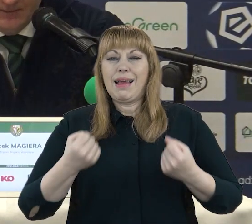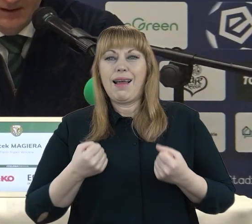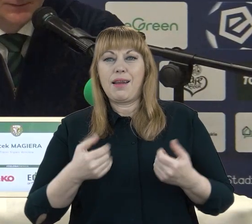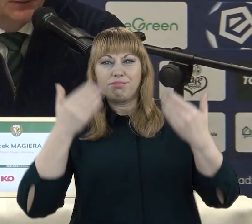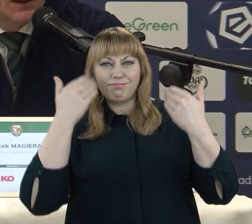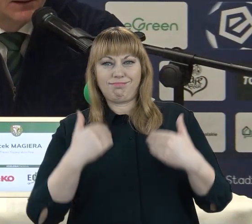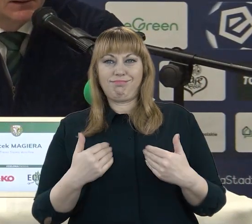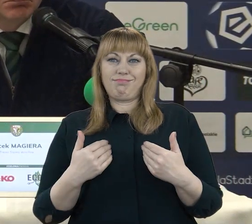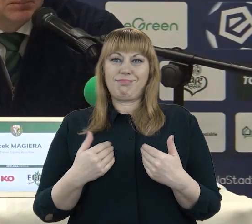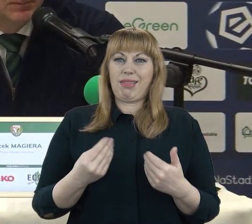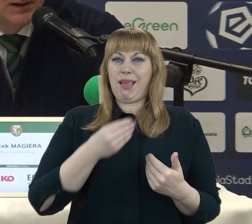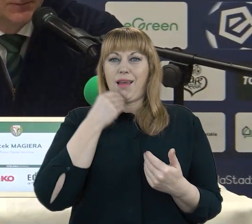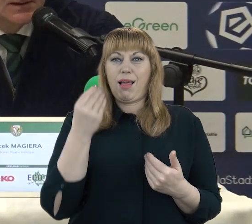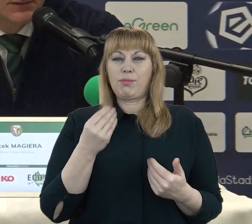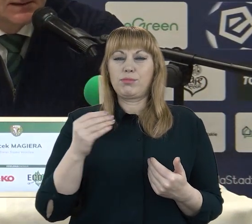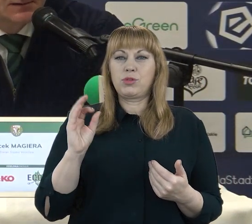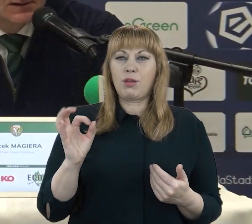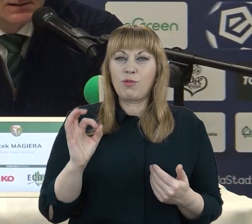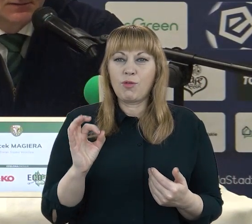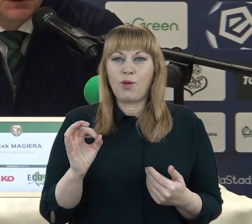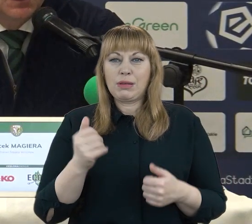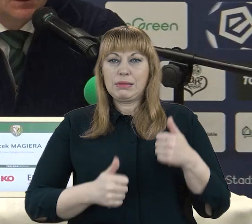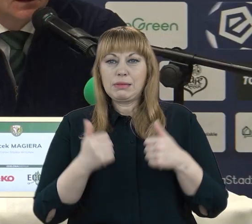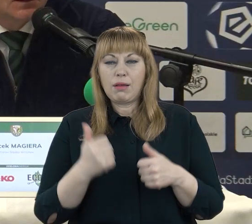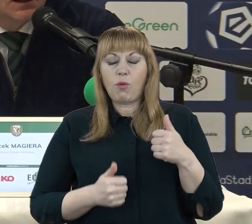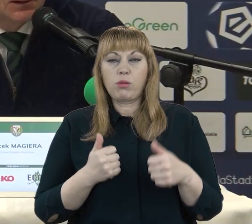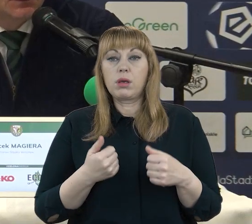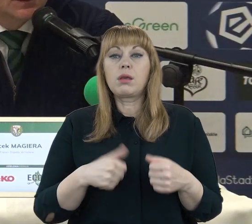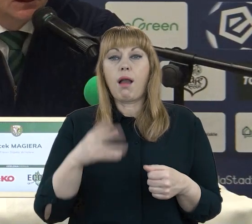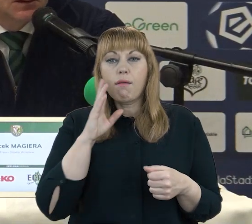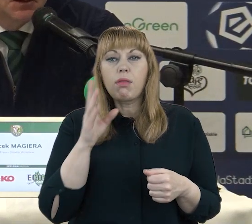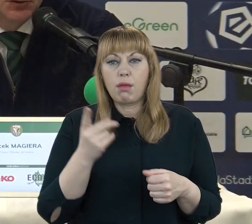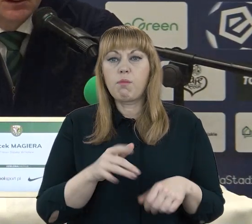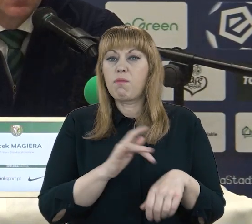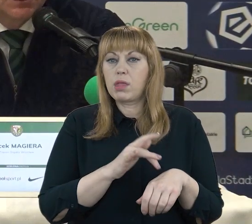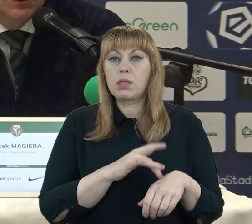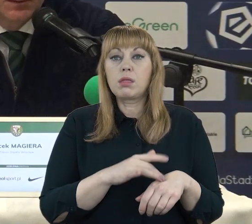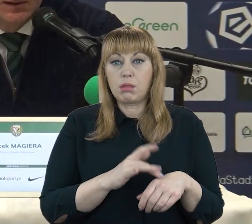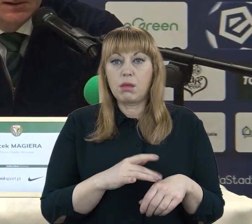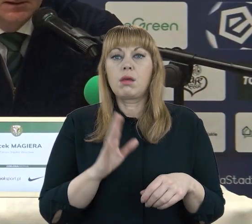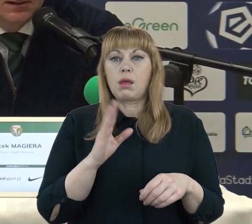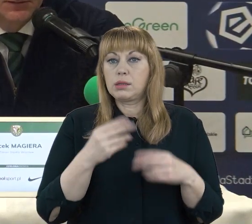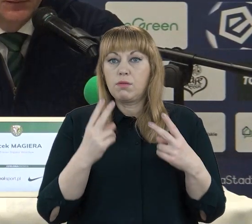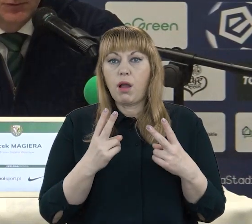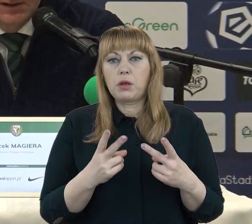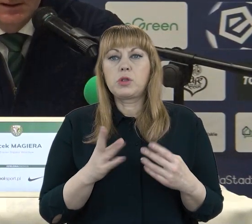najlepszy w karierze. Mają pracować cały czas. Ja wiem, że wynik jest najistotniejszy, najważniejszy. Też siądziemy, będziemy rozmawiać w klubie